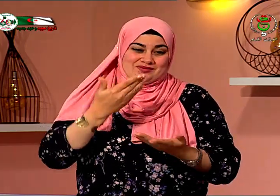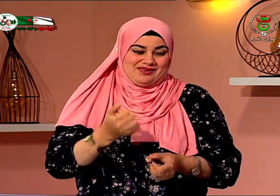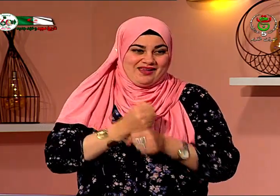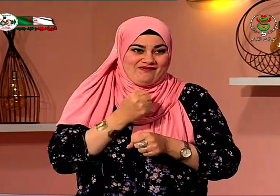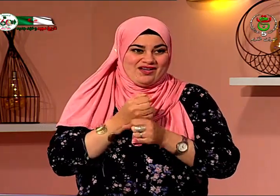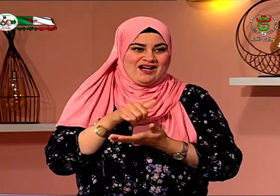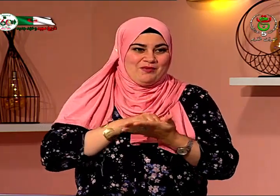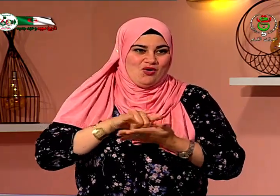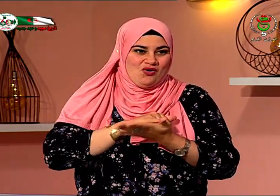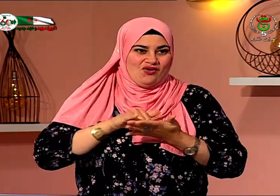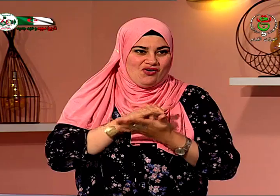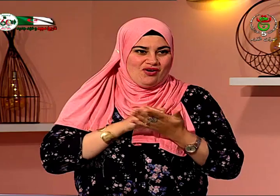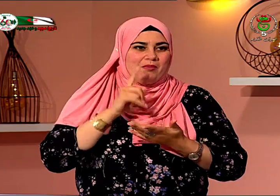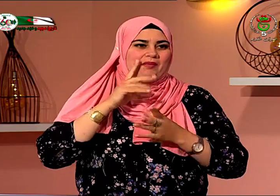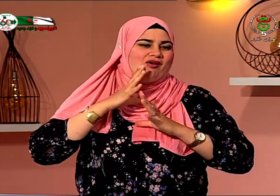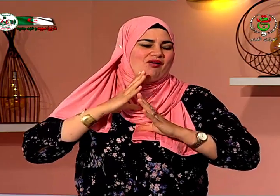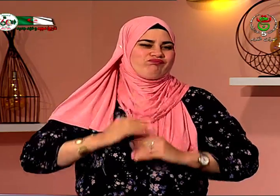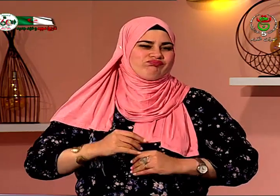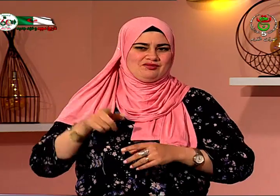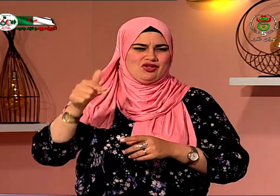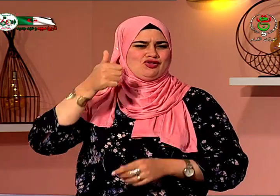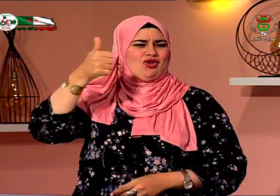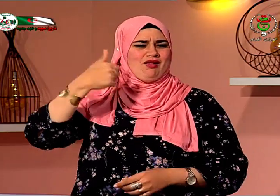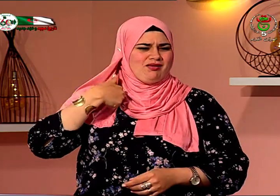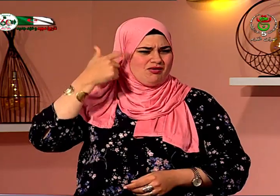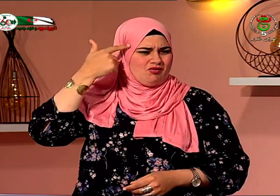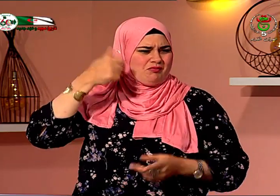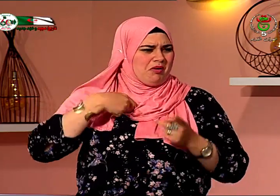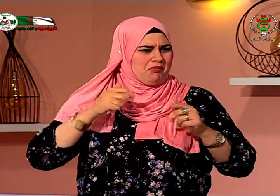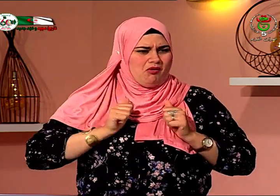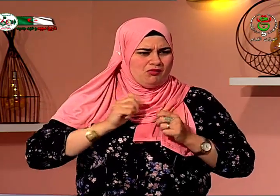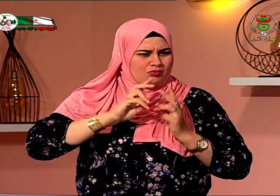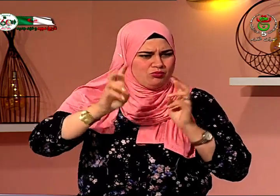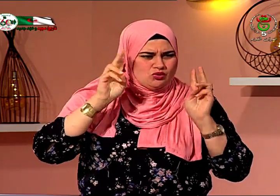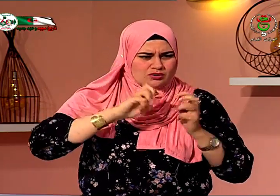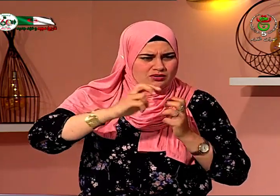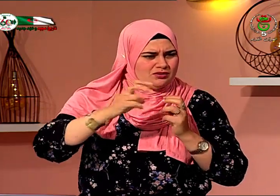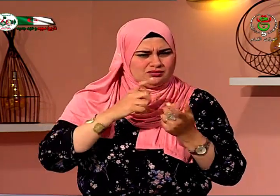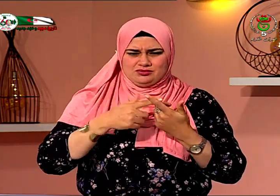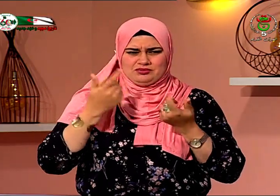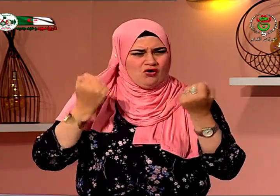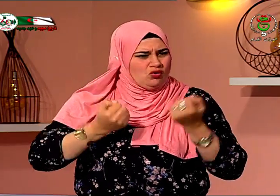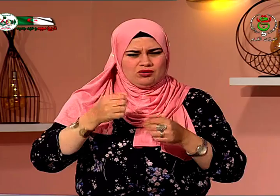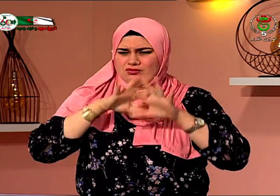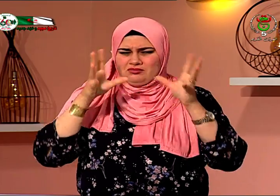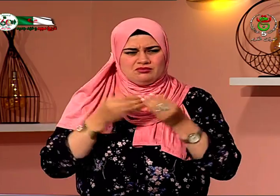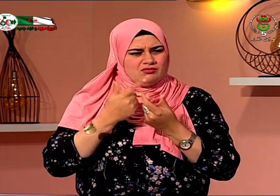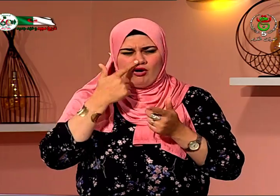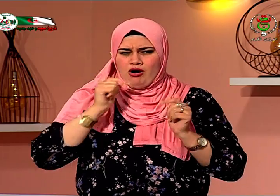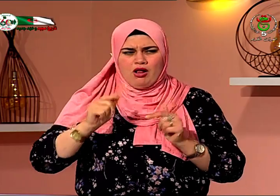تكوين والآن أنا أعمل وأنا شخص يعني عندي